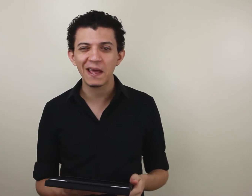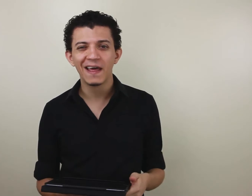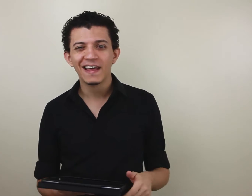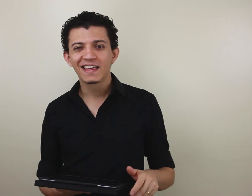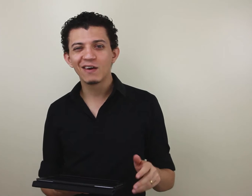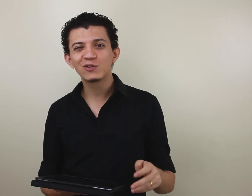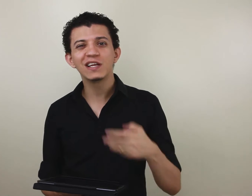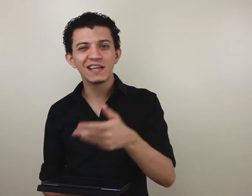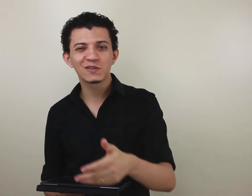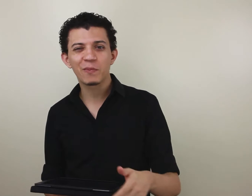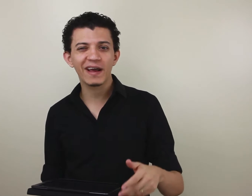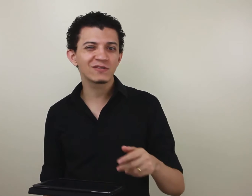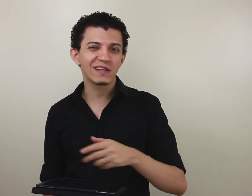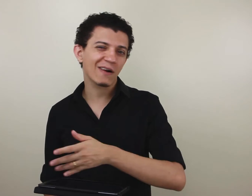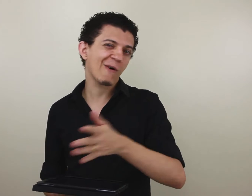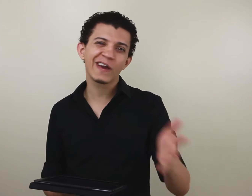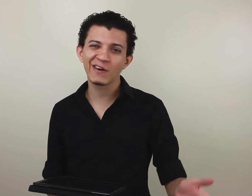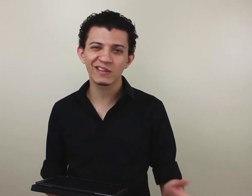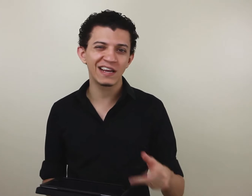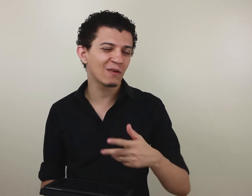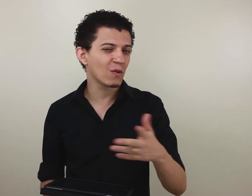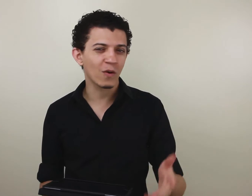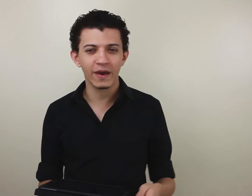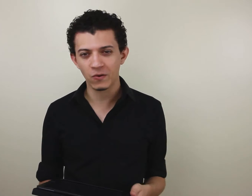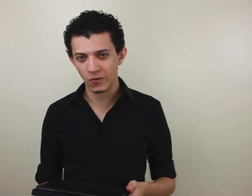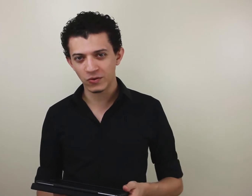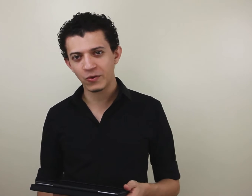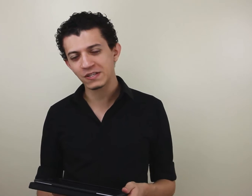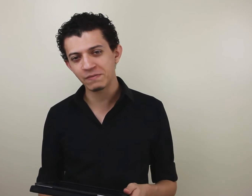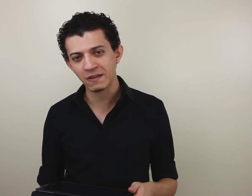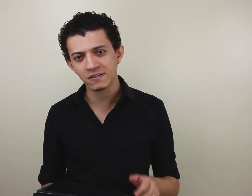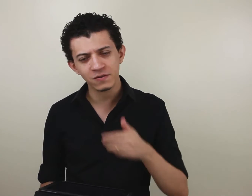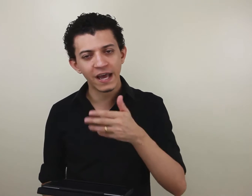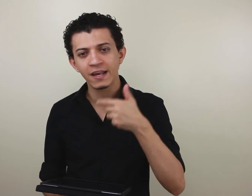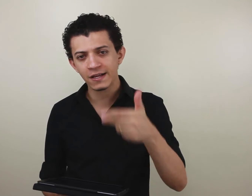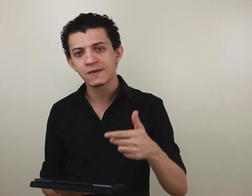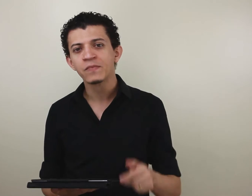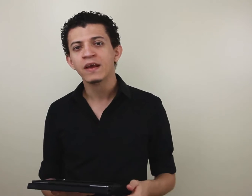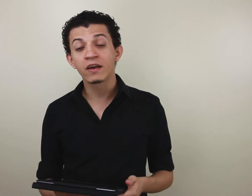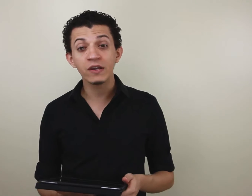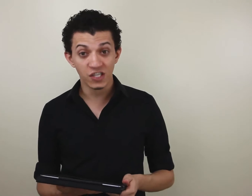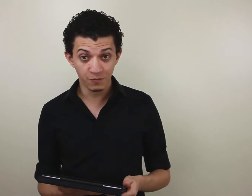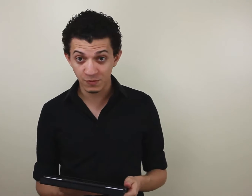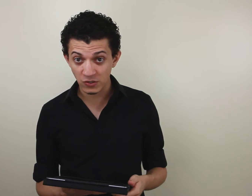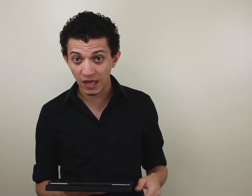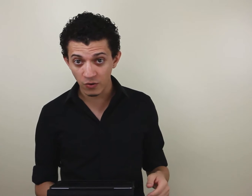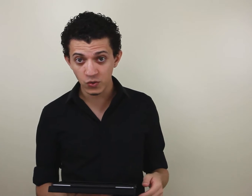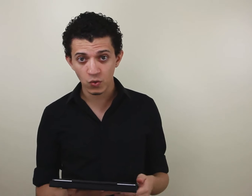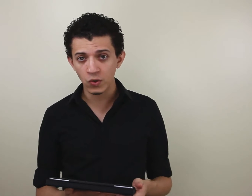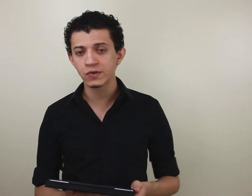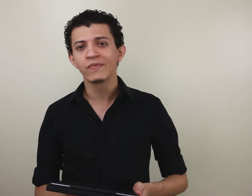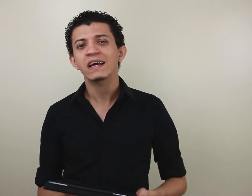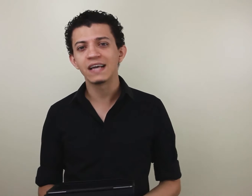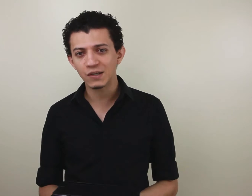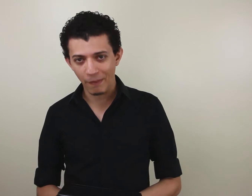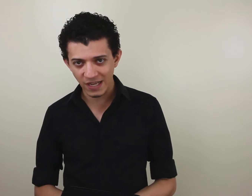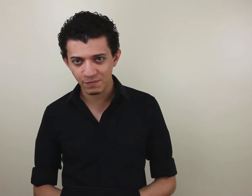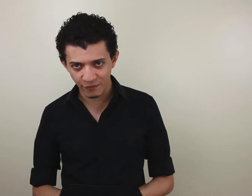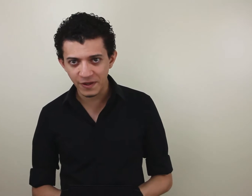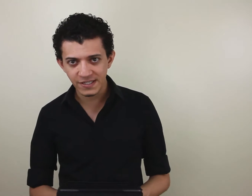que eu utilizo para estudar qualquer outra língua, qualquer outro conhecimento. São técnicas que eu ensino para os meus alunos do curso Sete Passos para Fluência